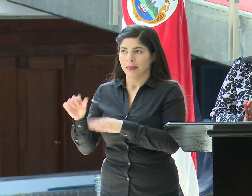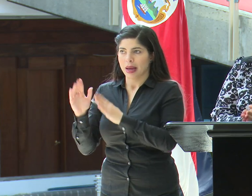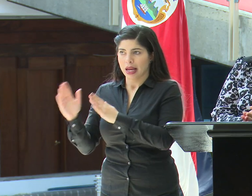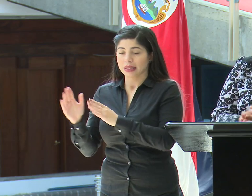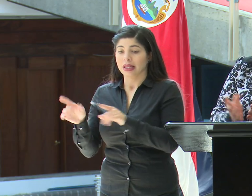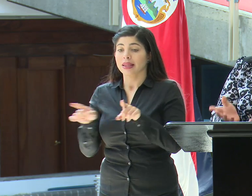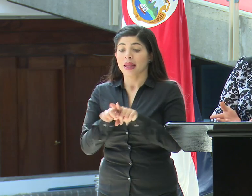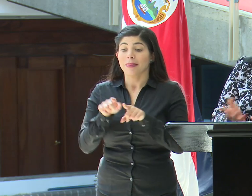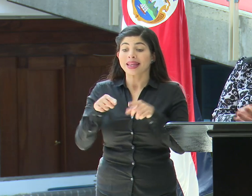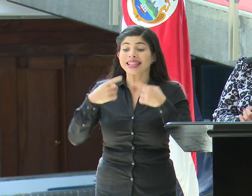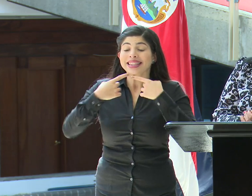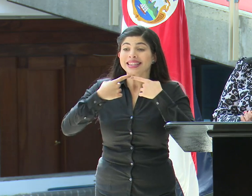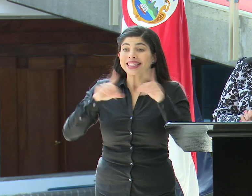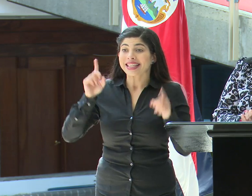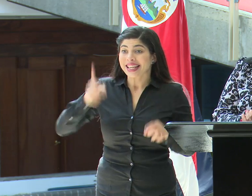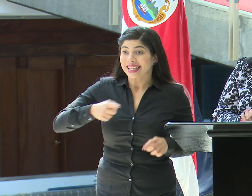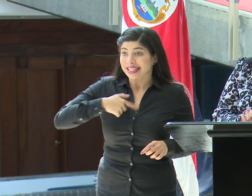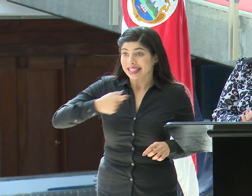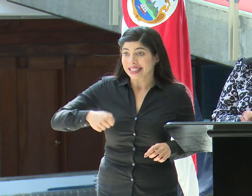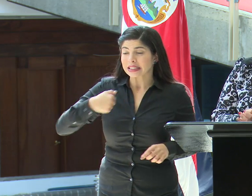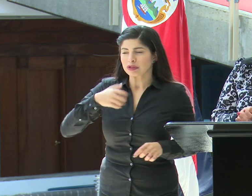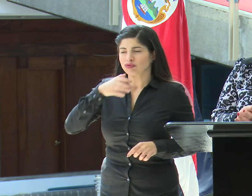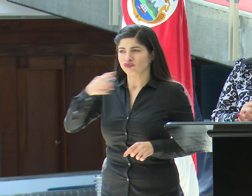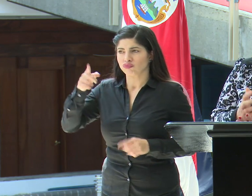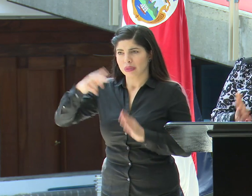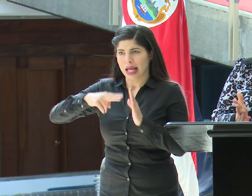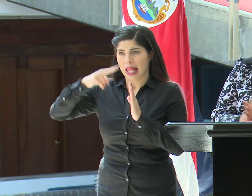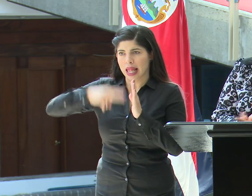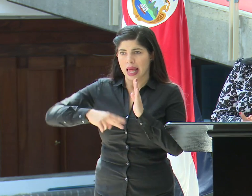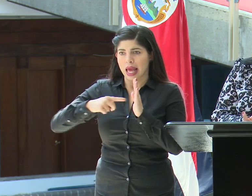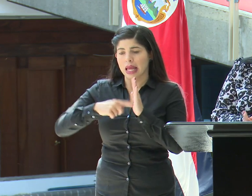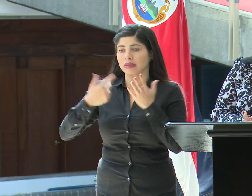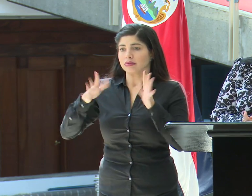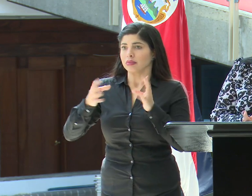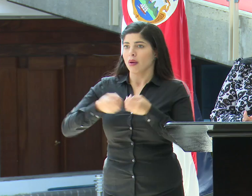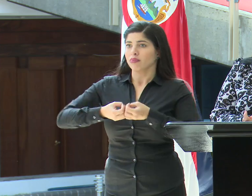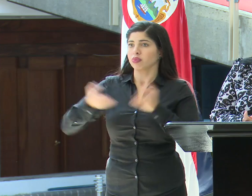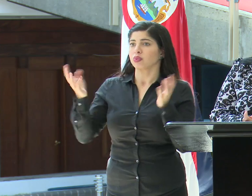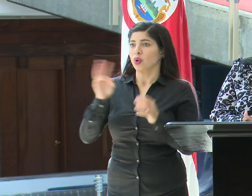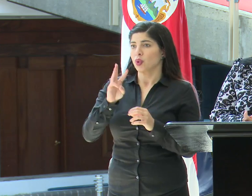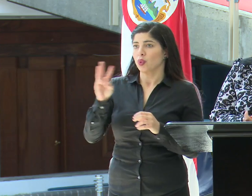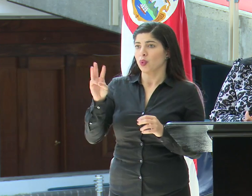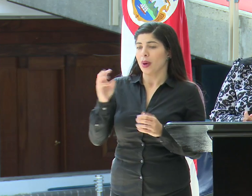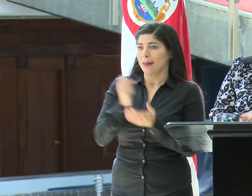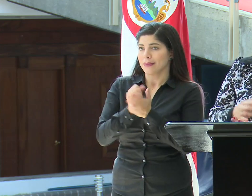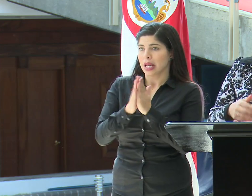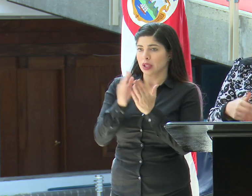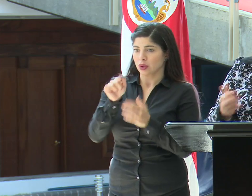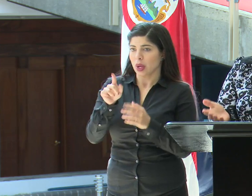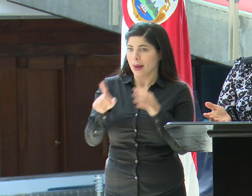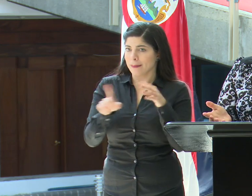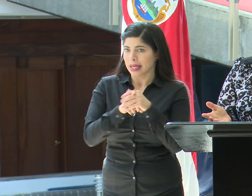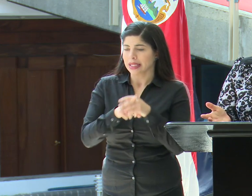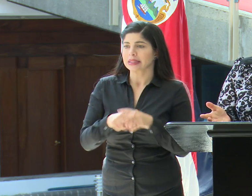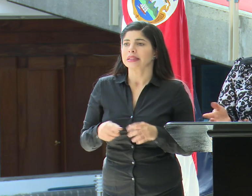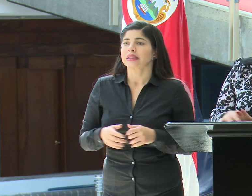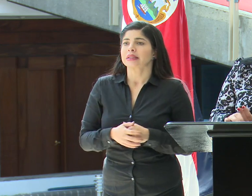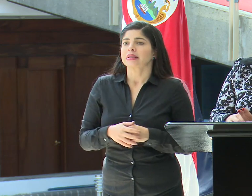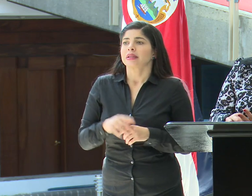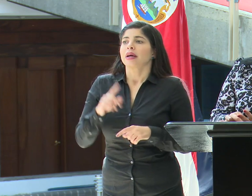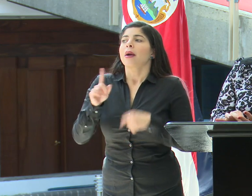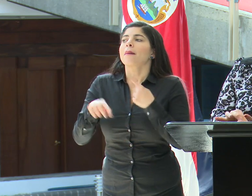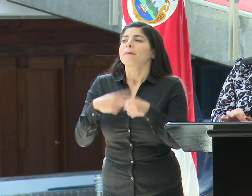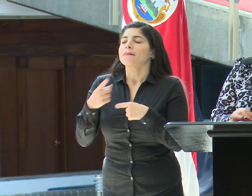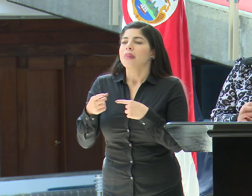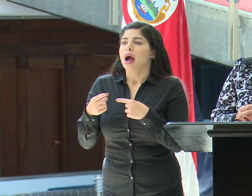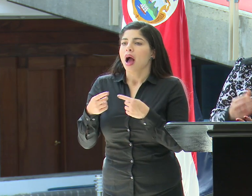la directriz, que le recomiendo leerla, está publicada en la página web de migración y saldrá